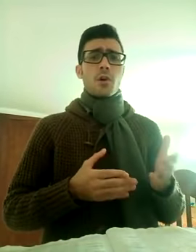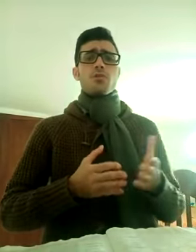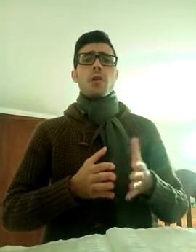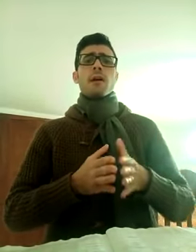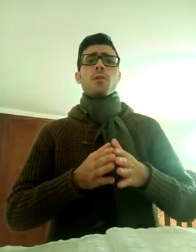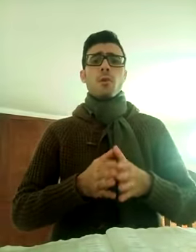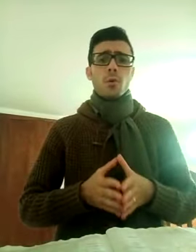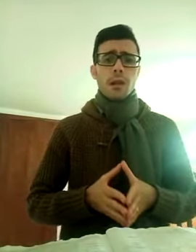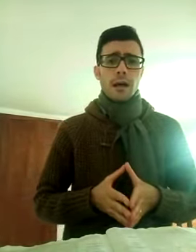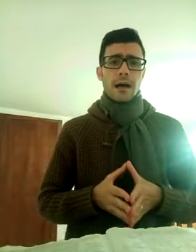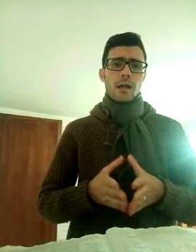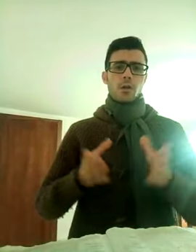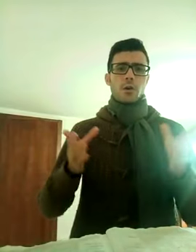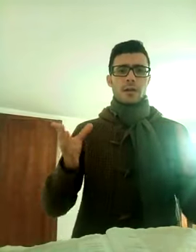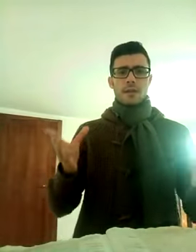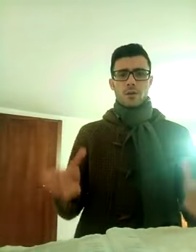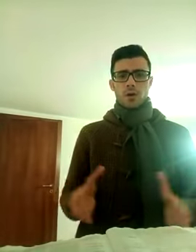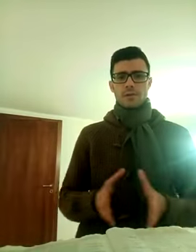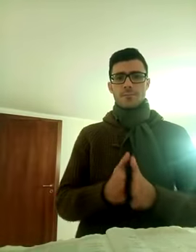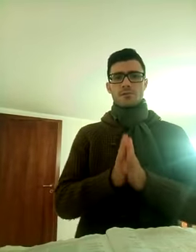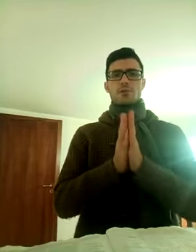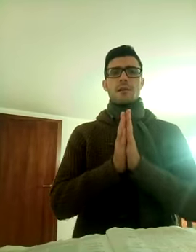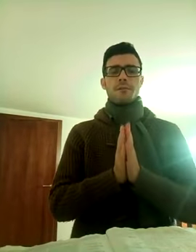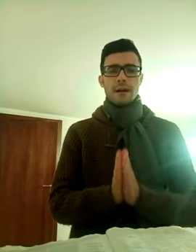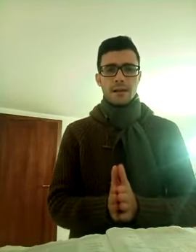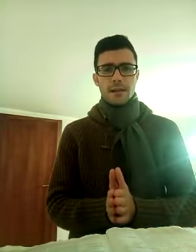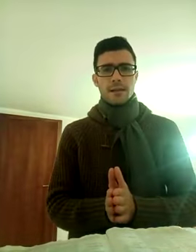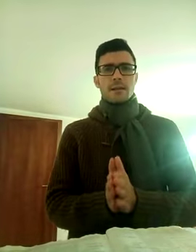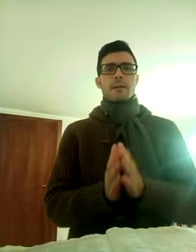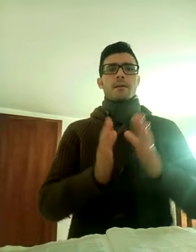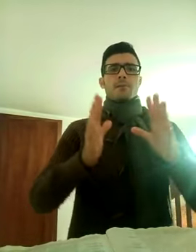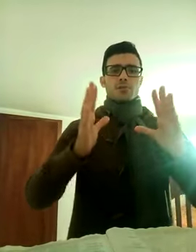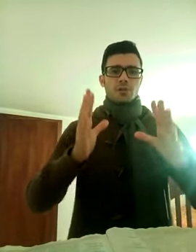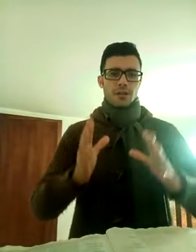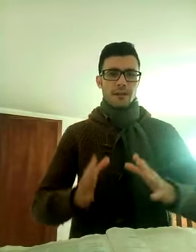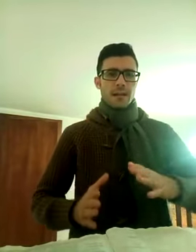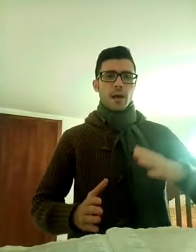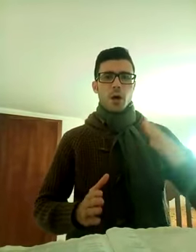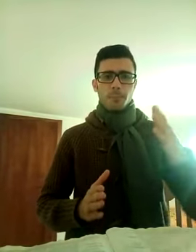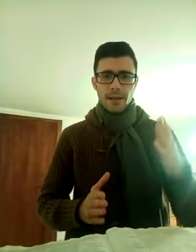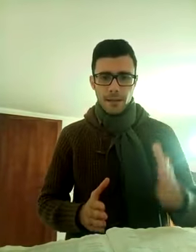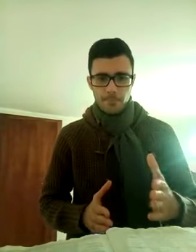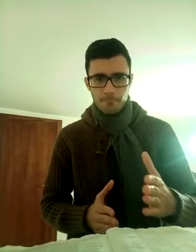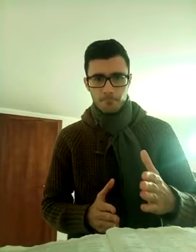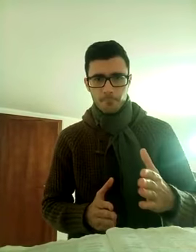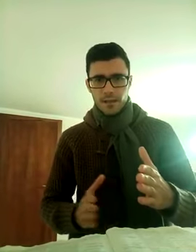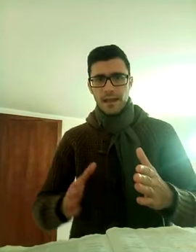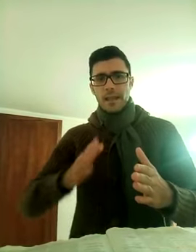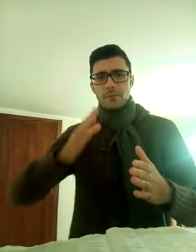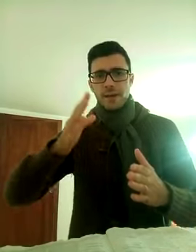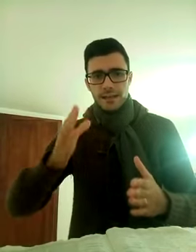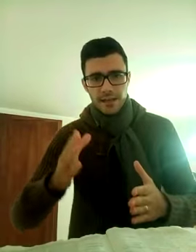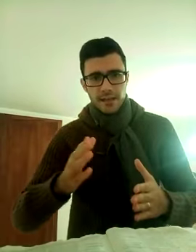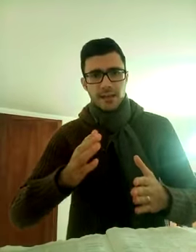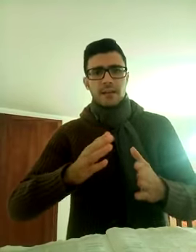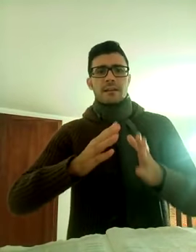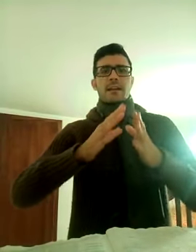non giova a nulla, allora che cosa bisogna fare? Bisogna avere le opere e la fede, e